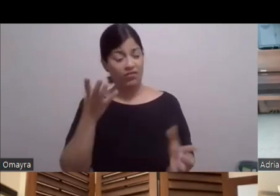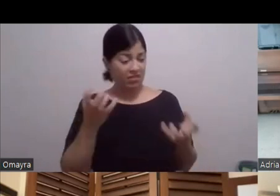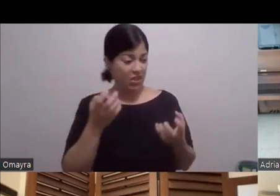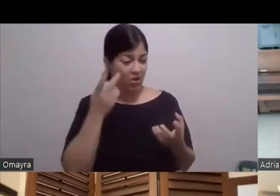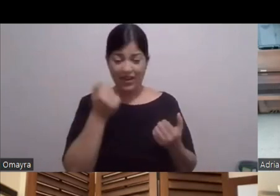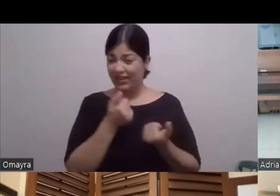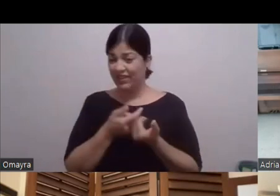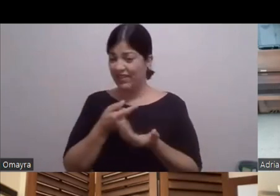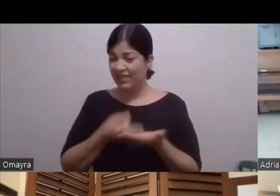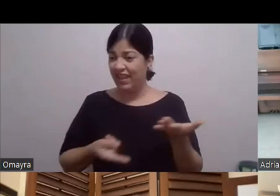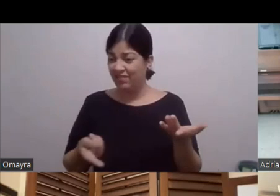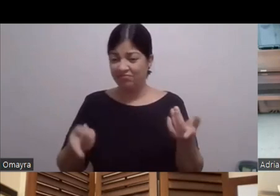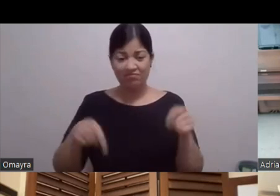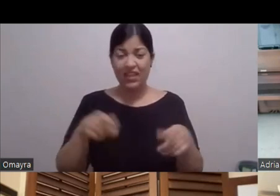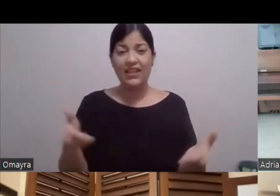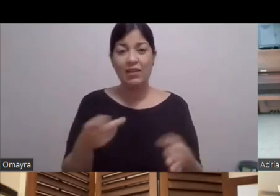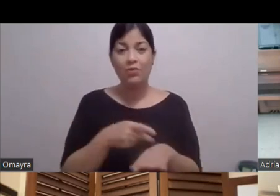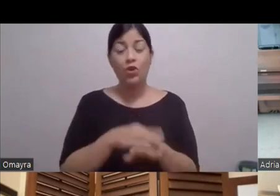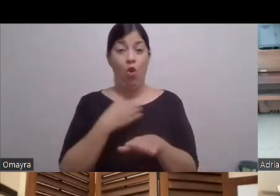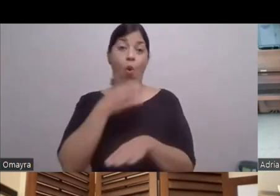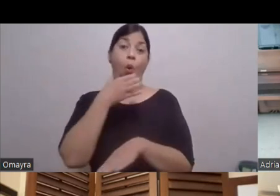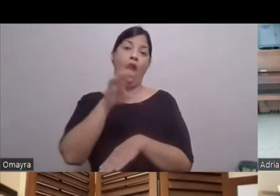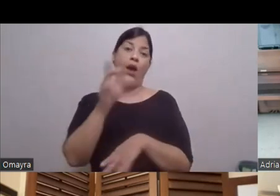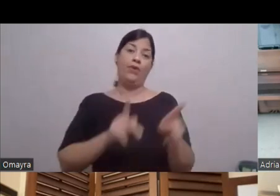Ojalá que la gente Ya se mete en la cabeza Que estoy aquí Y